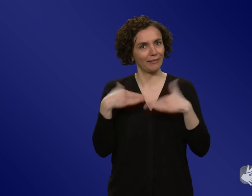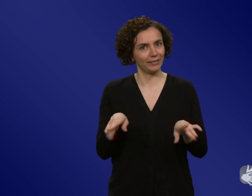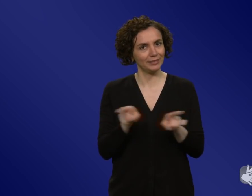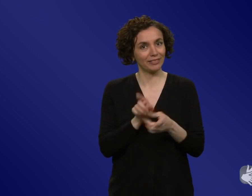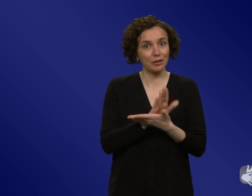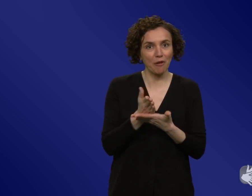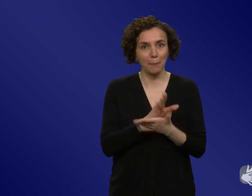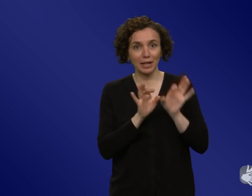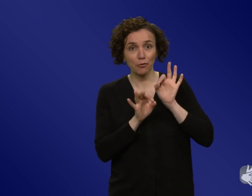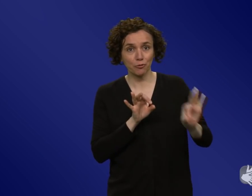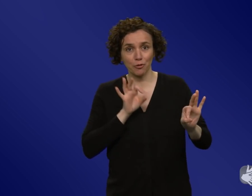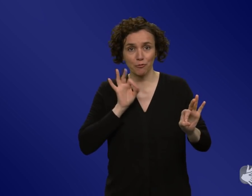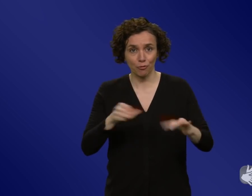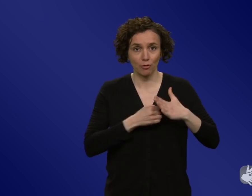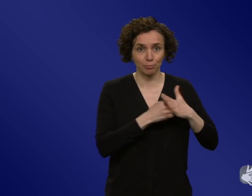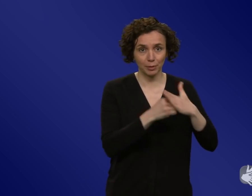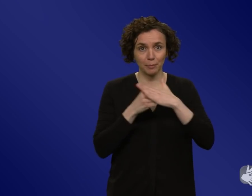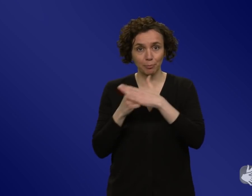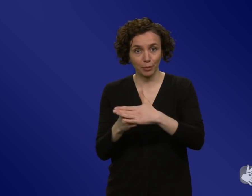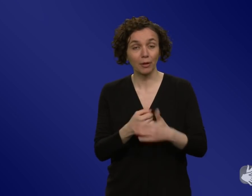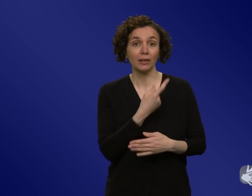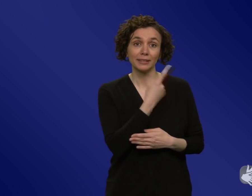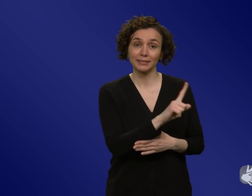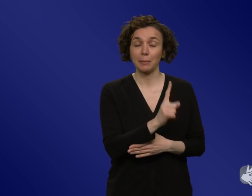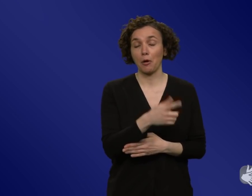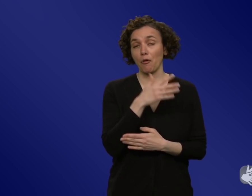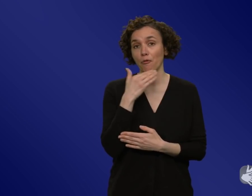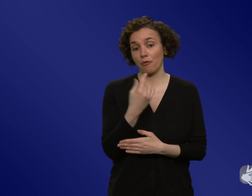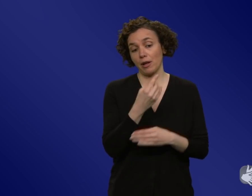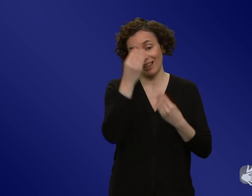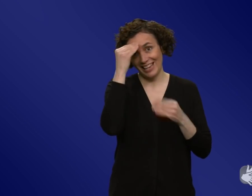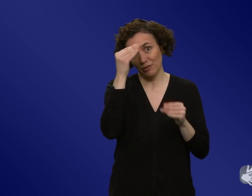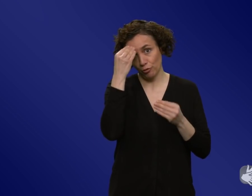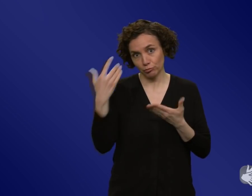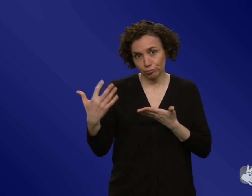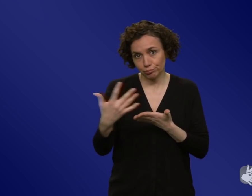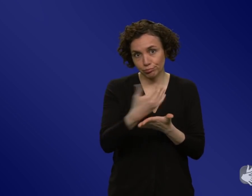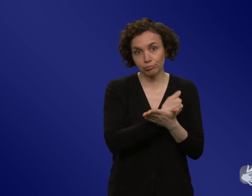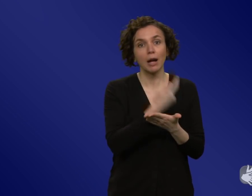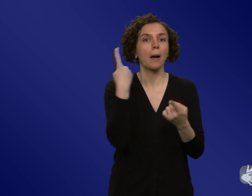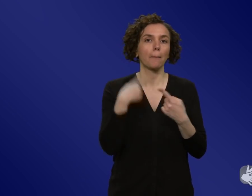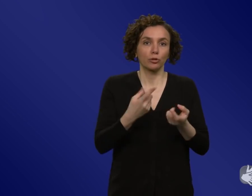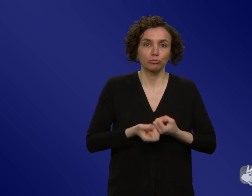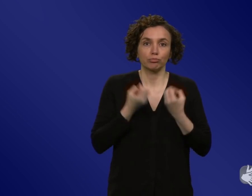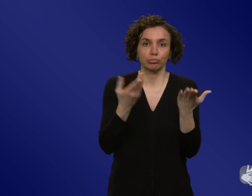und auch sehr viel selber an Informationen zusammengetragen und kommuniziert hat. Also es sind, glaube ich, gerade in diesen